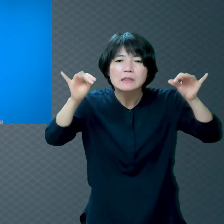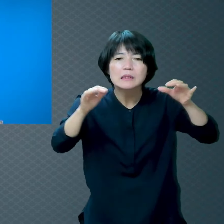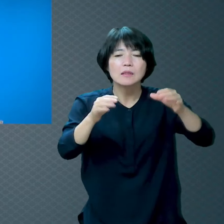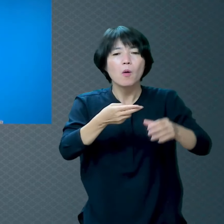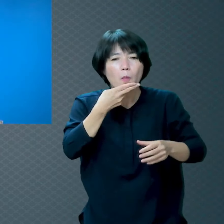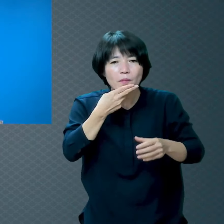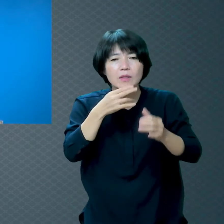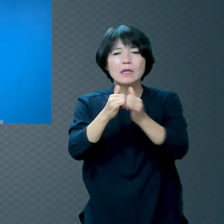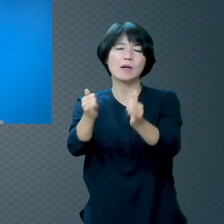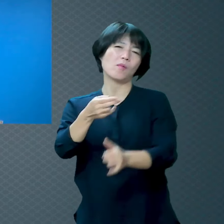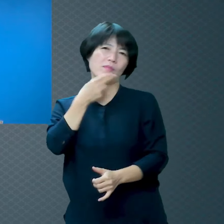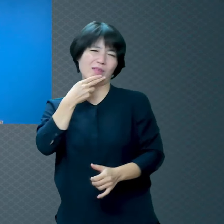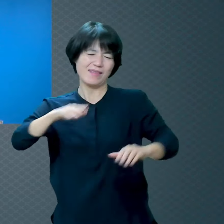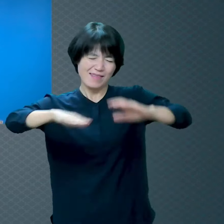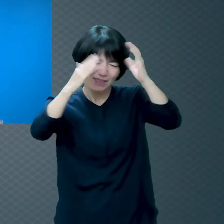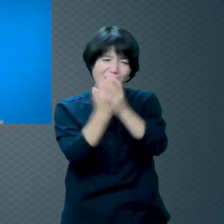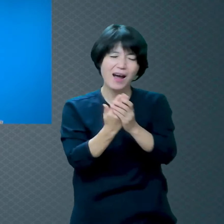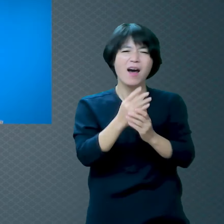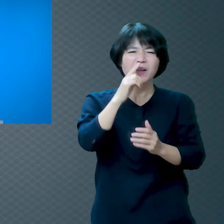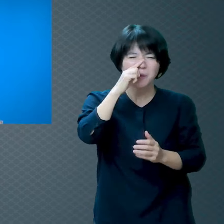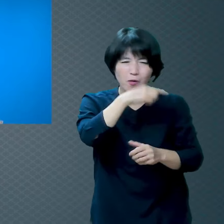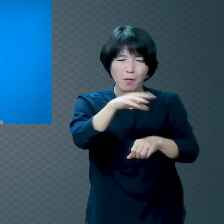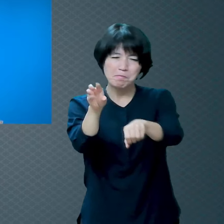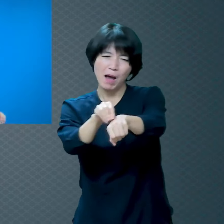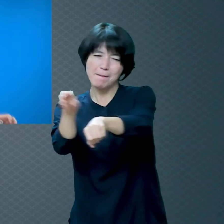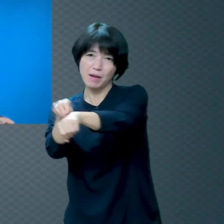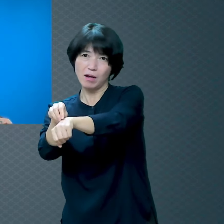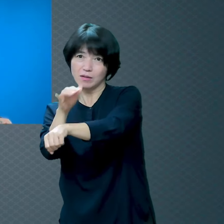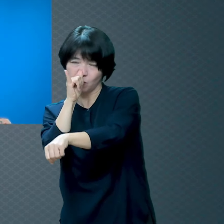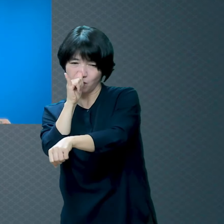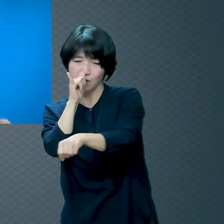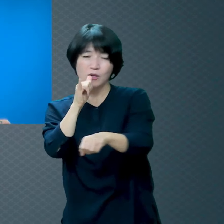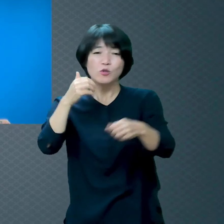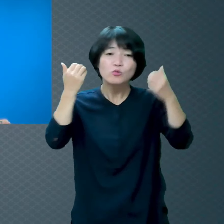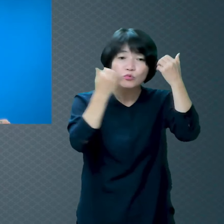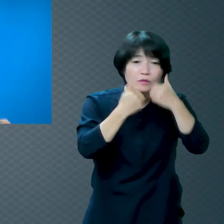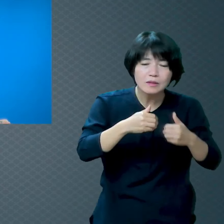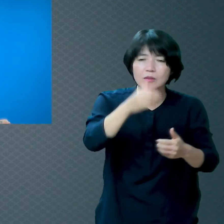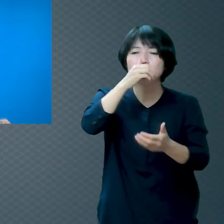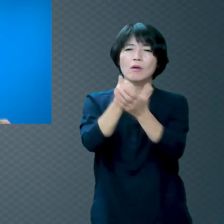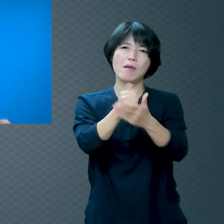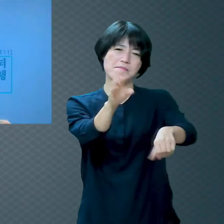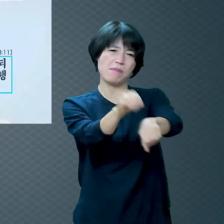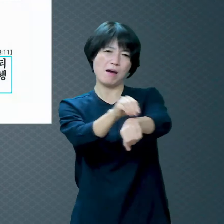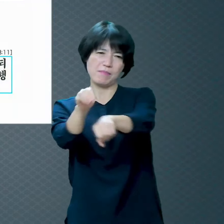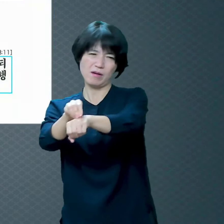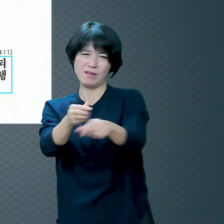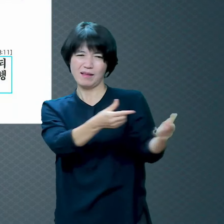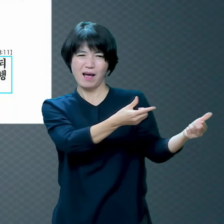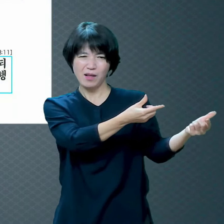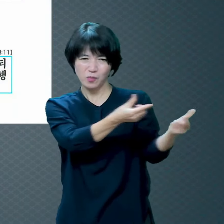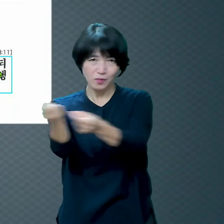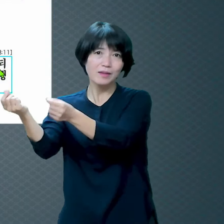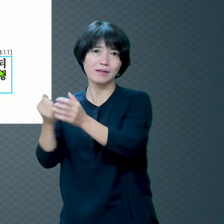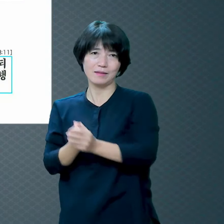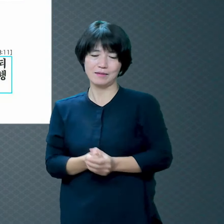얘기예요 크든 적든 모든 사람이 죄를 가지고 있어요 악한 일에